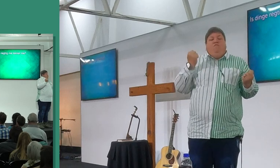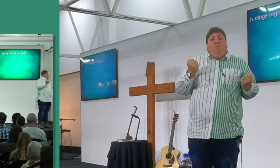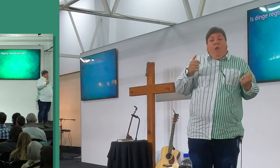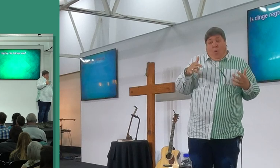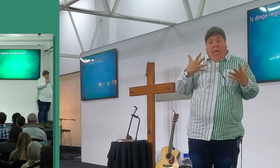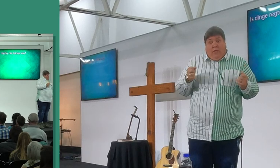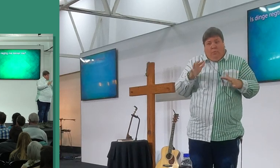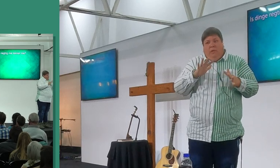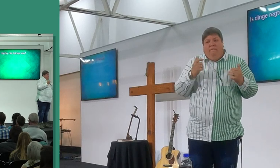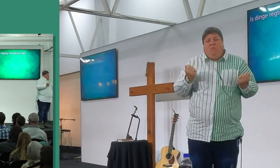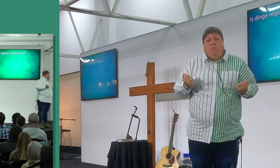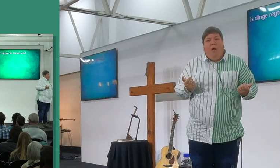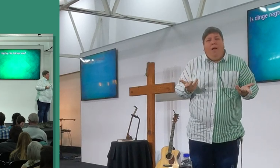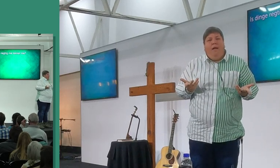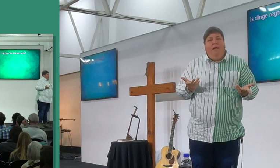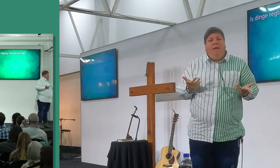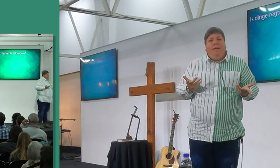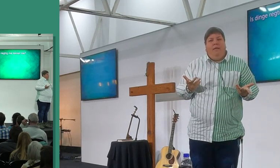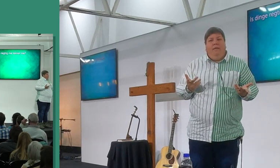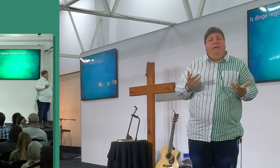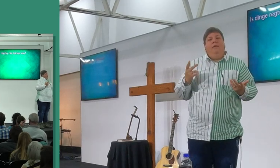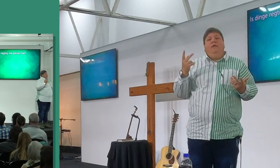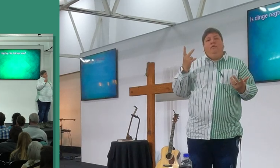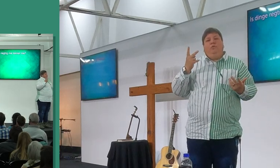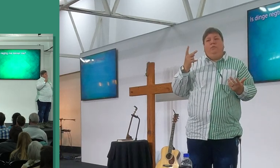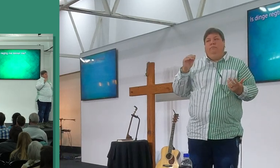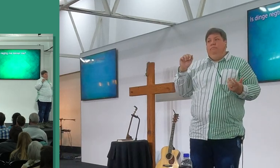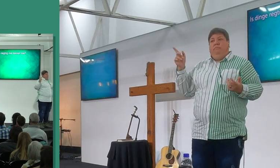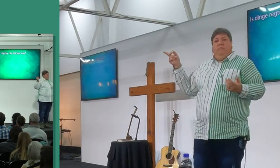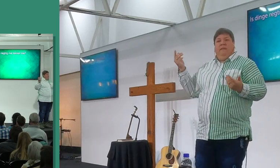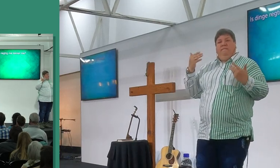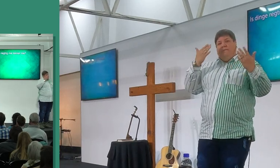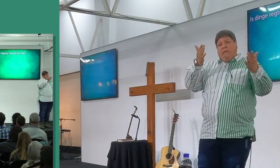as ek nou hier buiten, vir jy een foto was, van my rooi Ferrari,